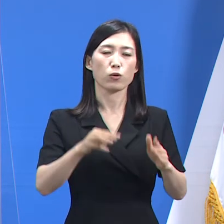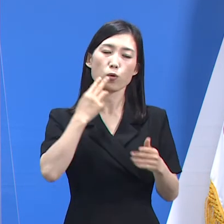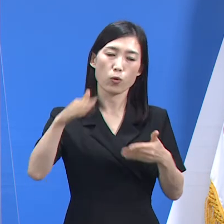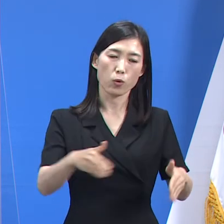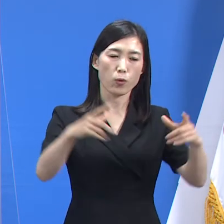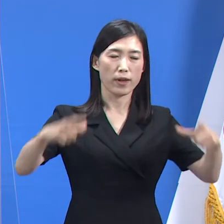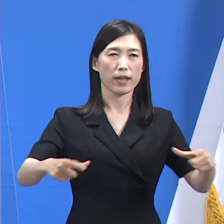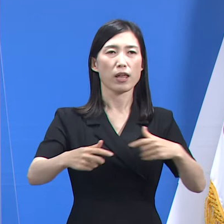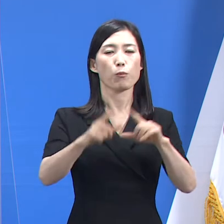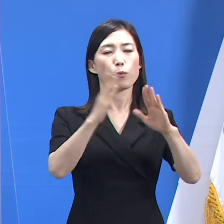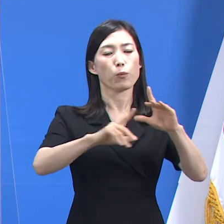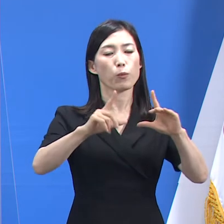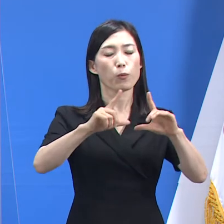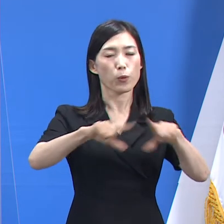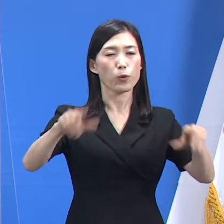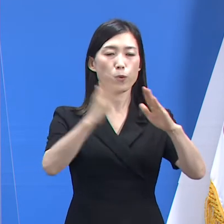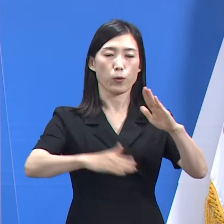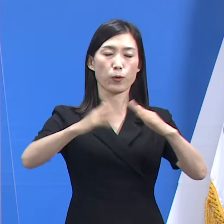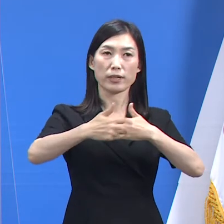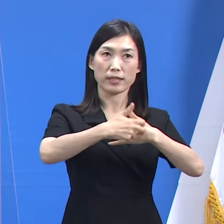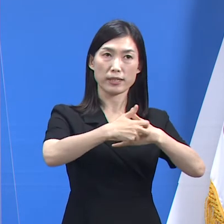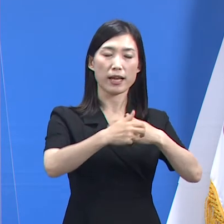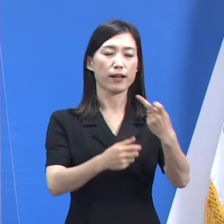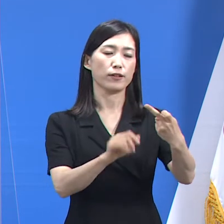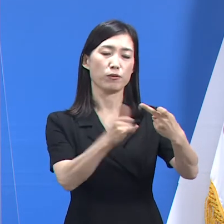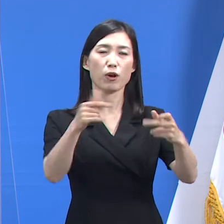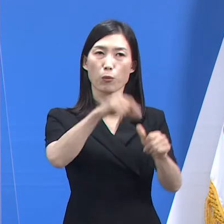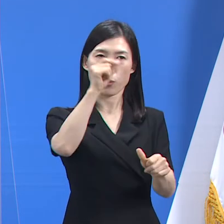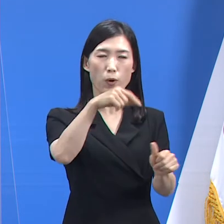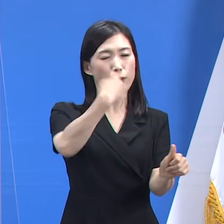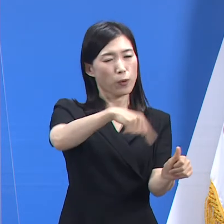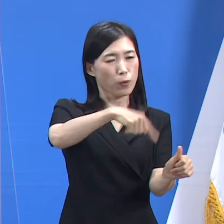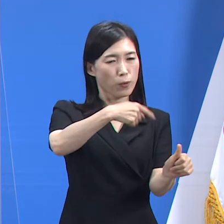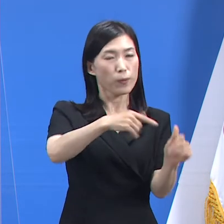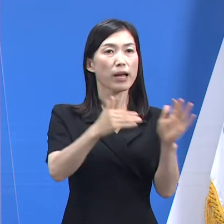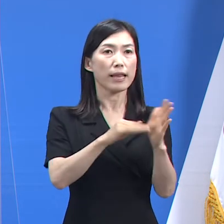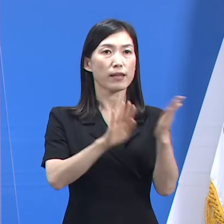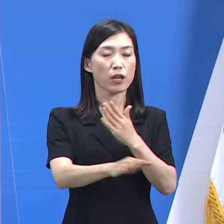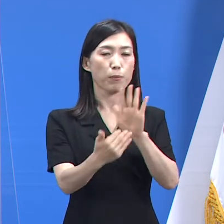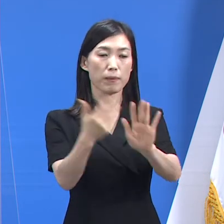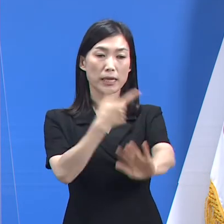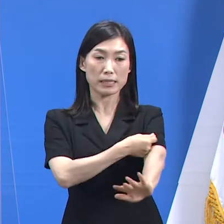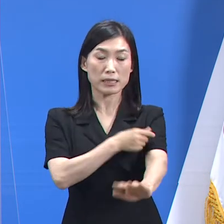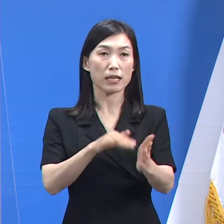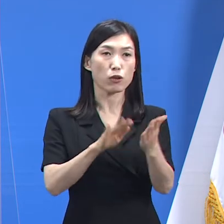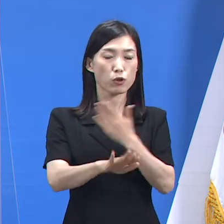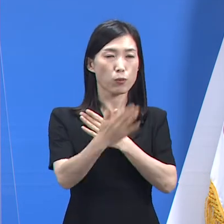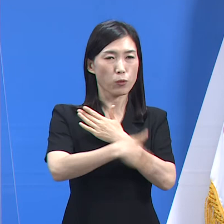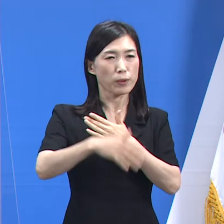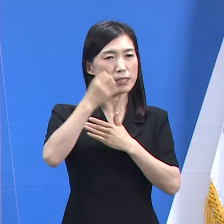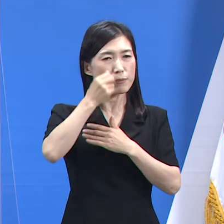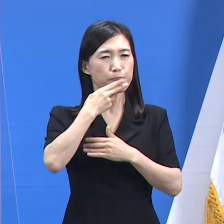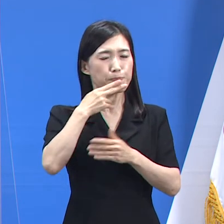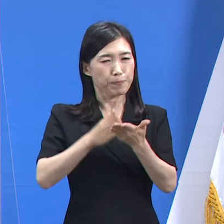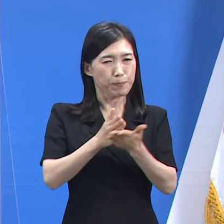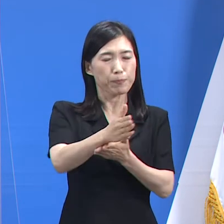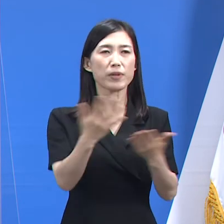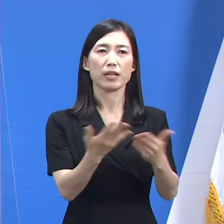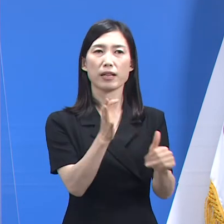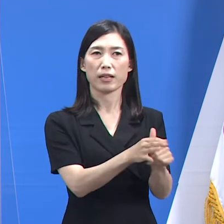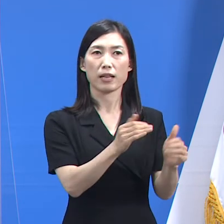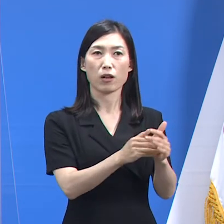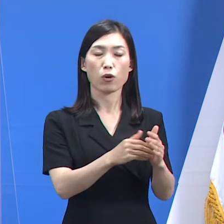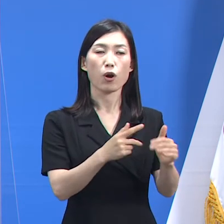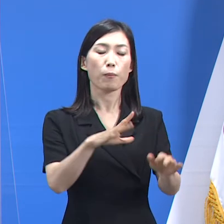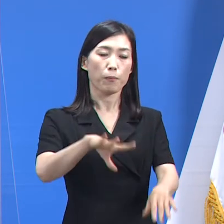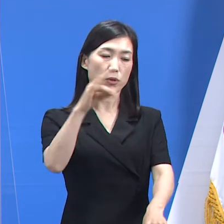12명에 대해 집중교육을 실시 후 백신 이상반응조사 전담역학조사관으로 임명하고 접종 시작과